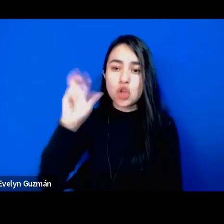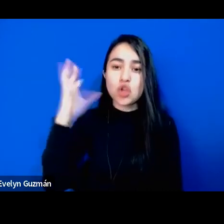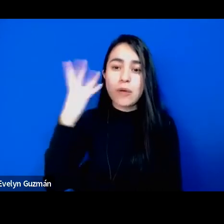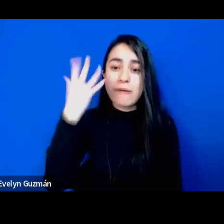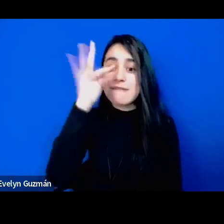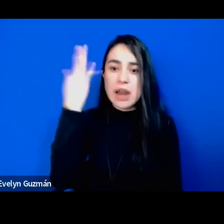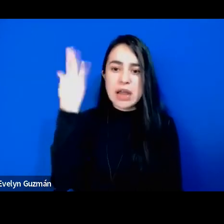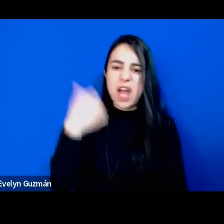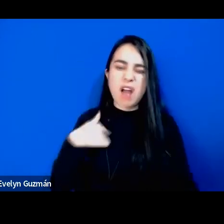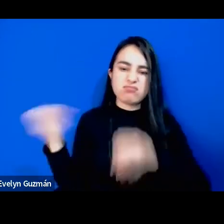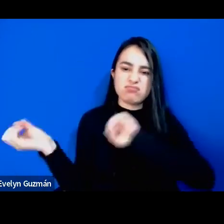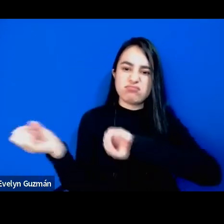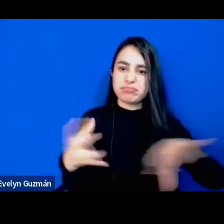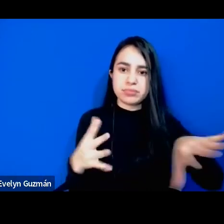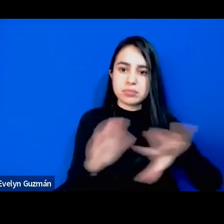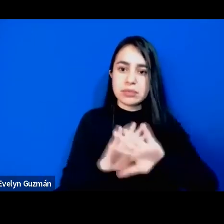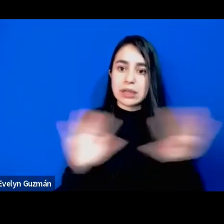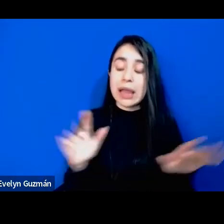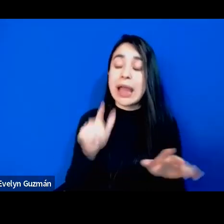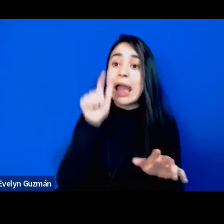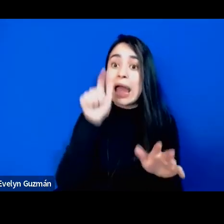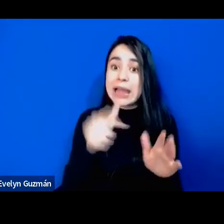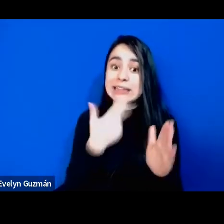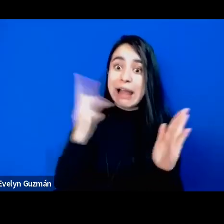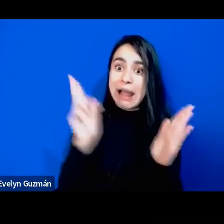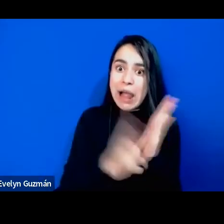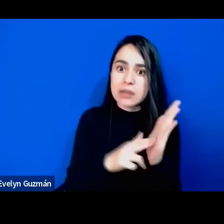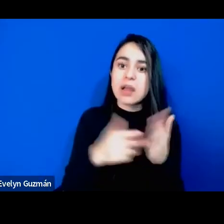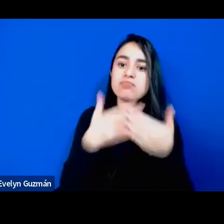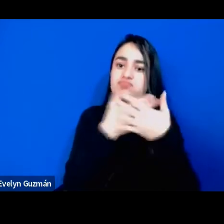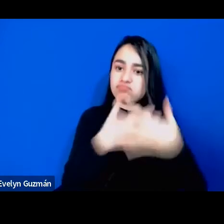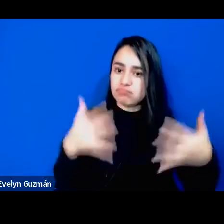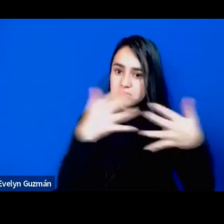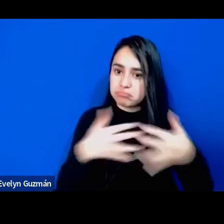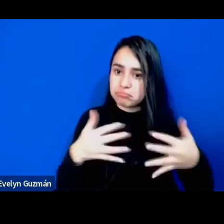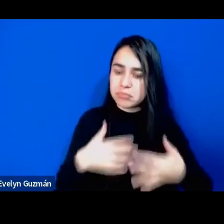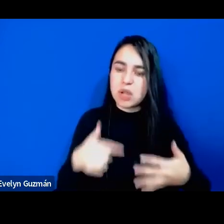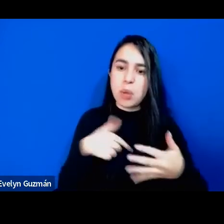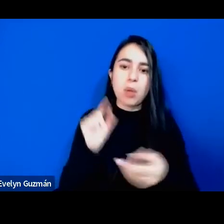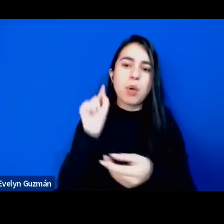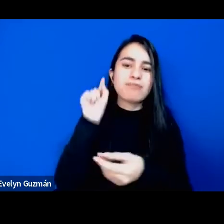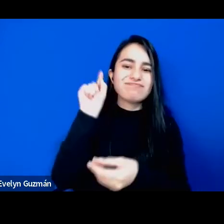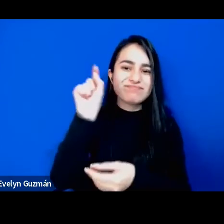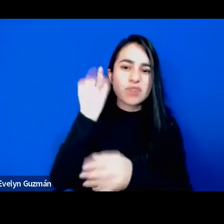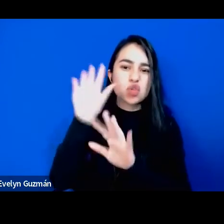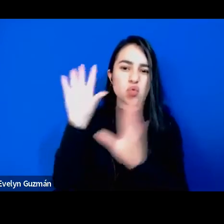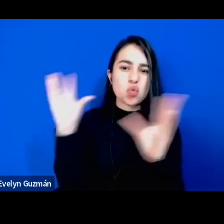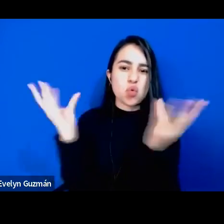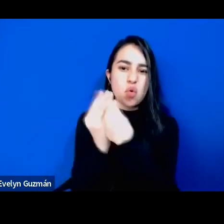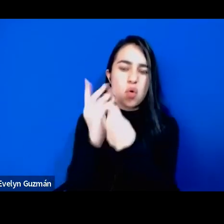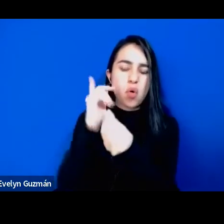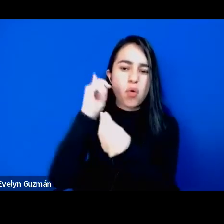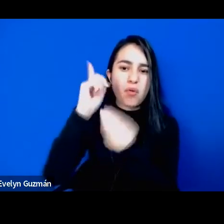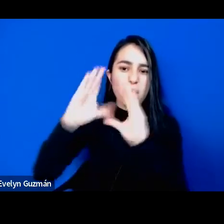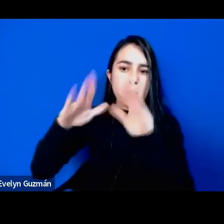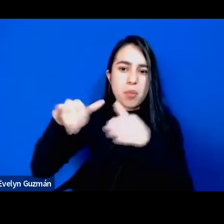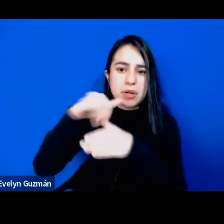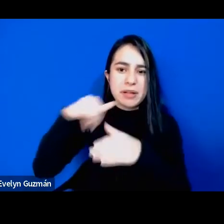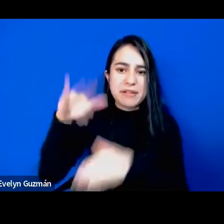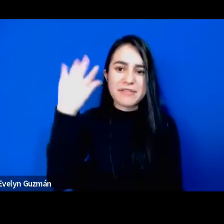todos los reproches que le hace justamente al Partido Comunista francés por querer,